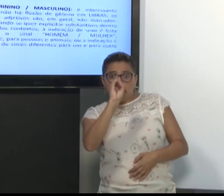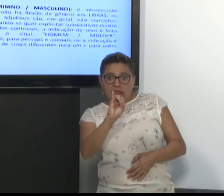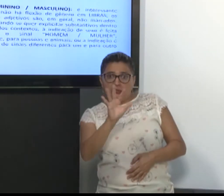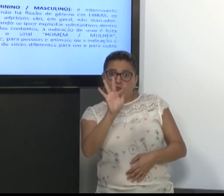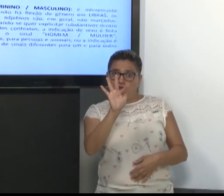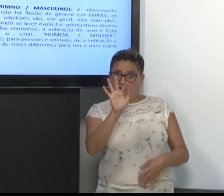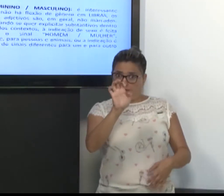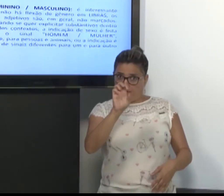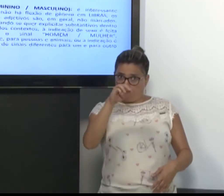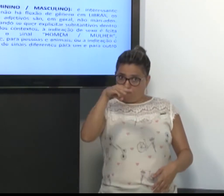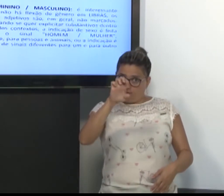cachorro mulher.